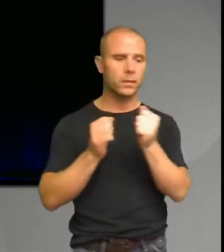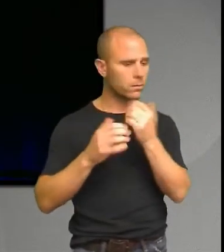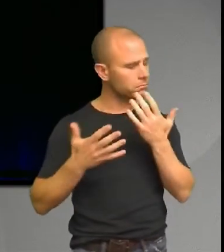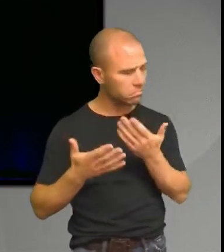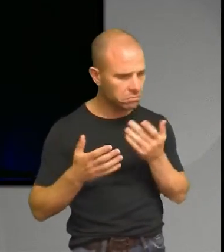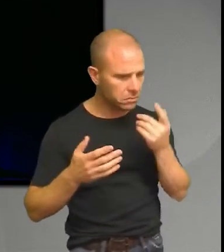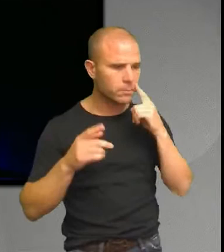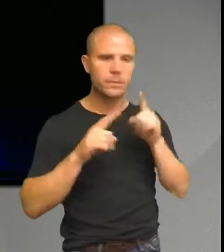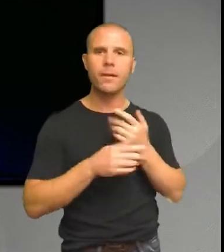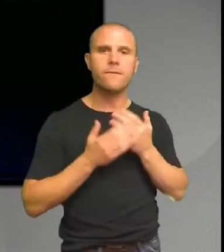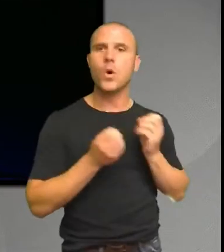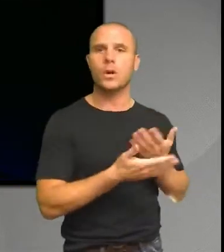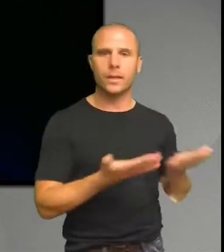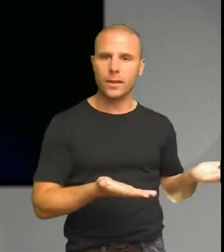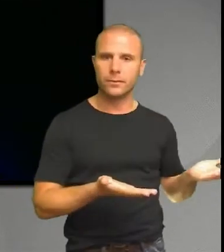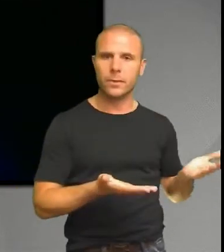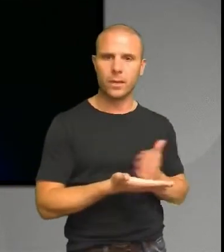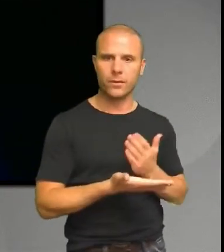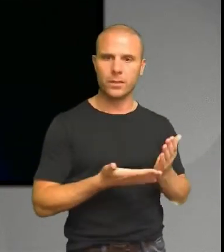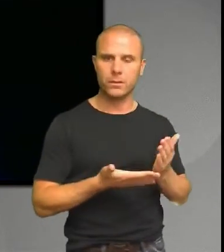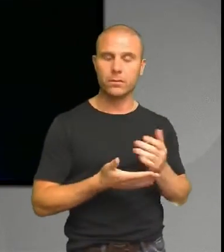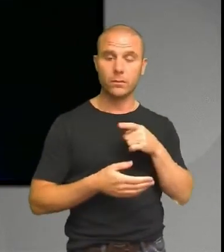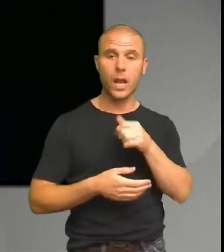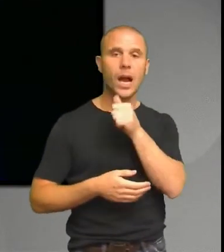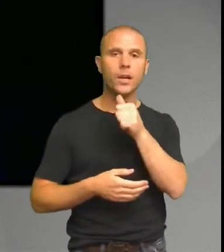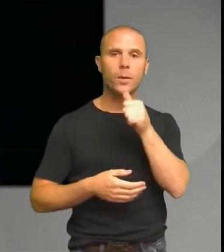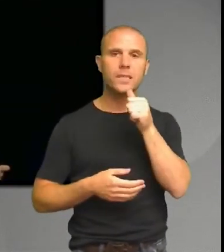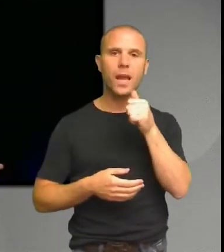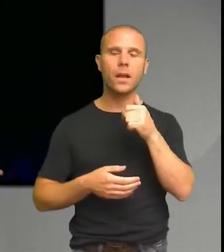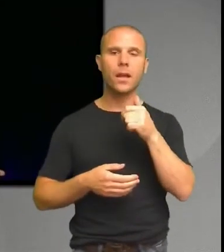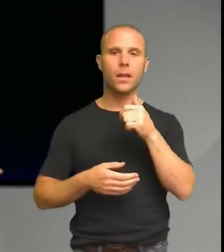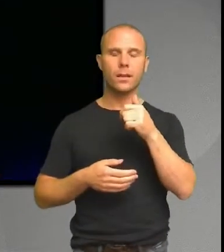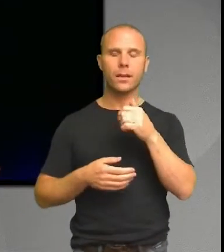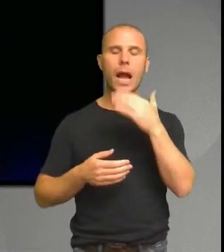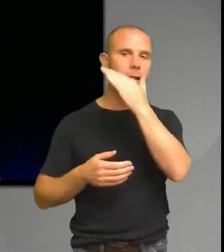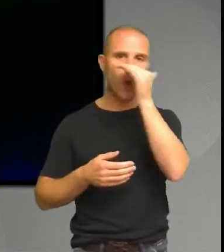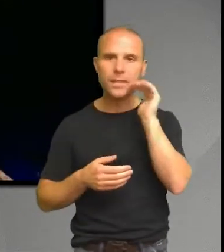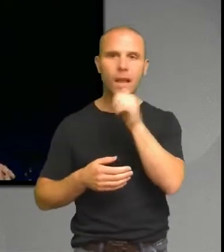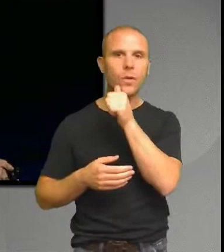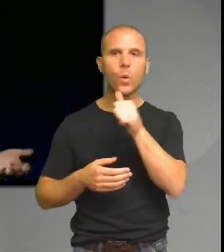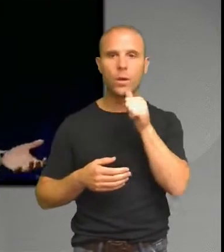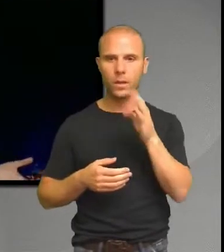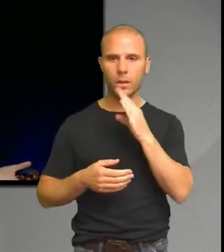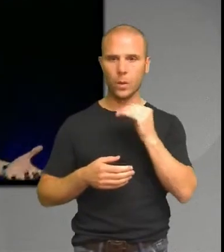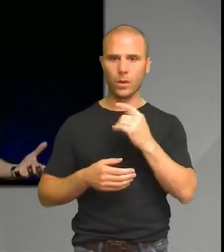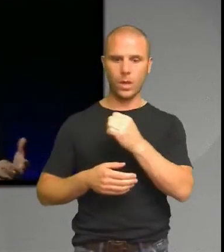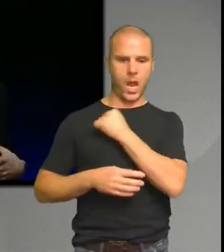Den arabiska våren. Det är alltså, i Nordafrika till exempel, så är det envalshärskare som har köpt